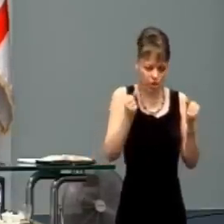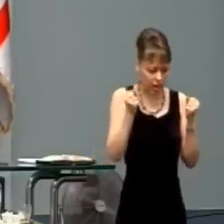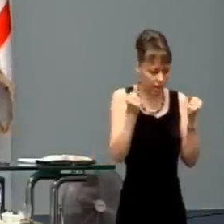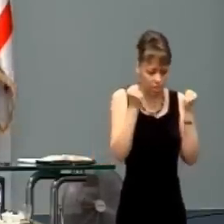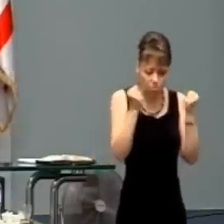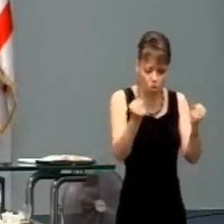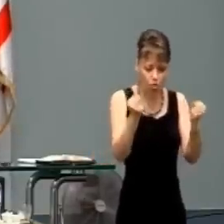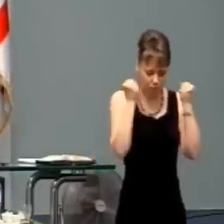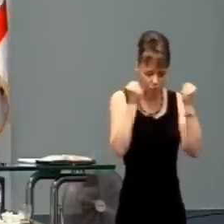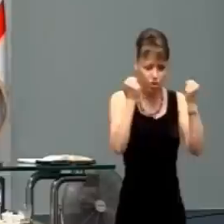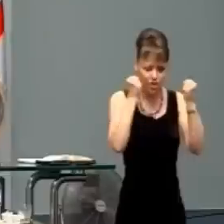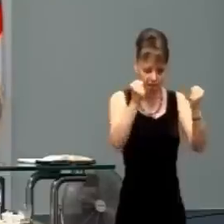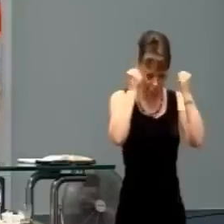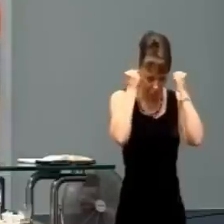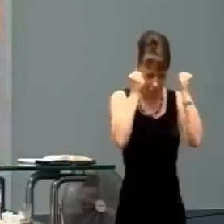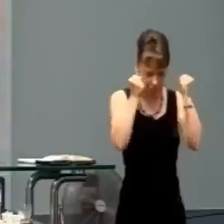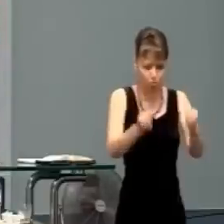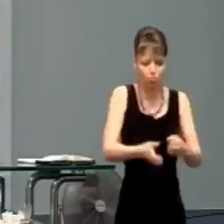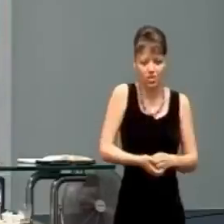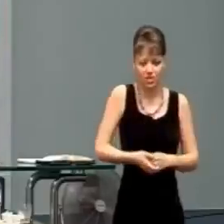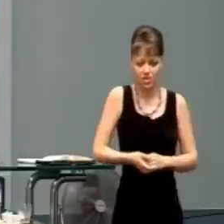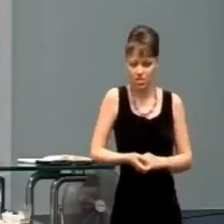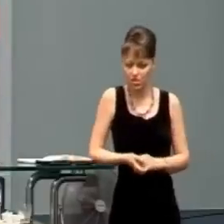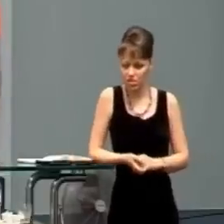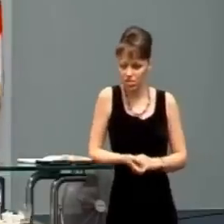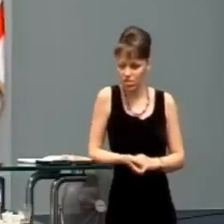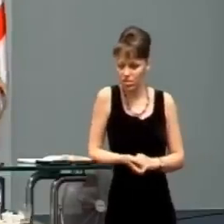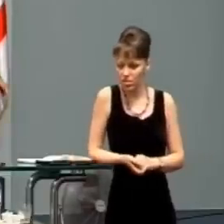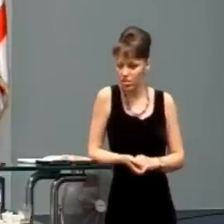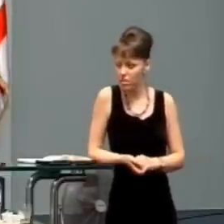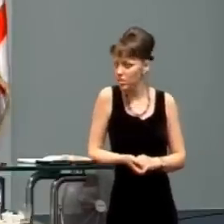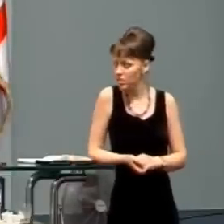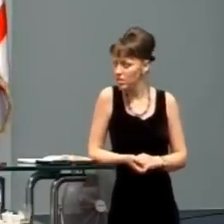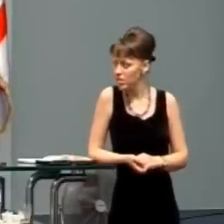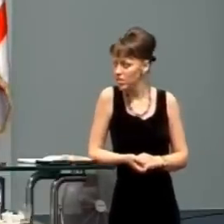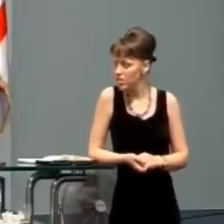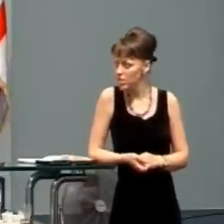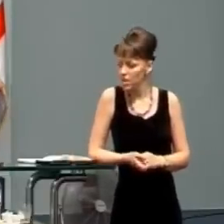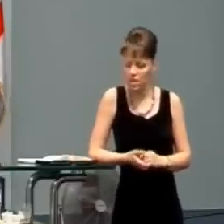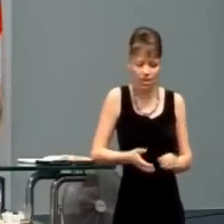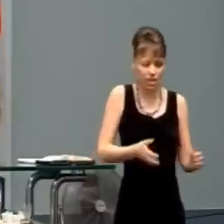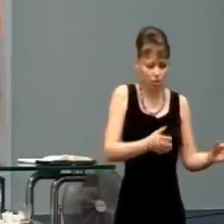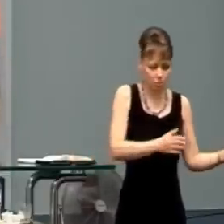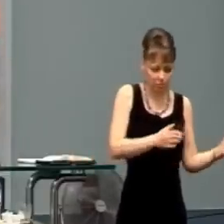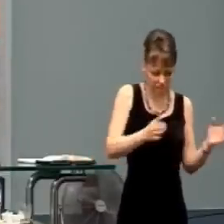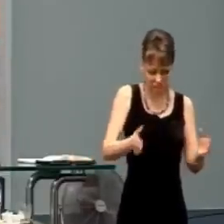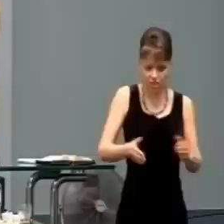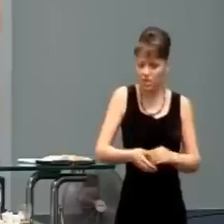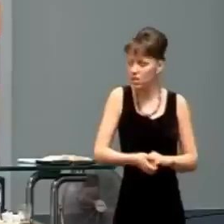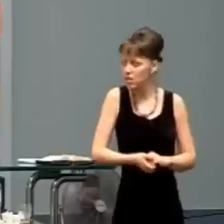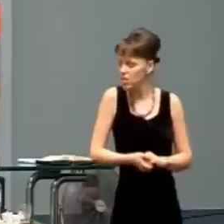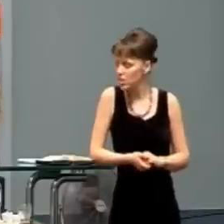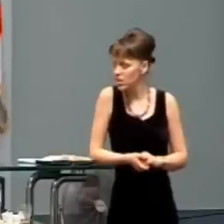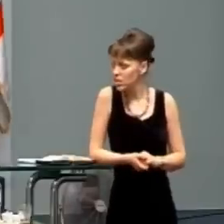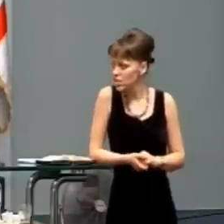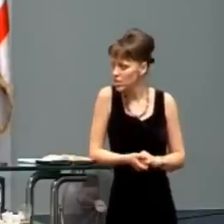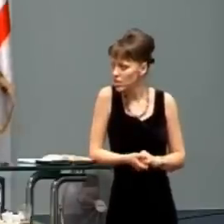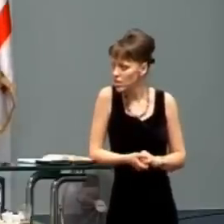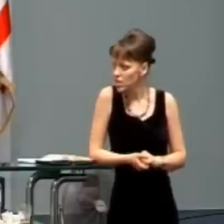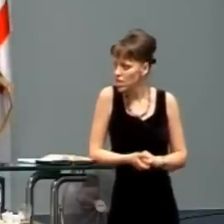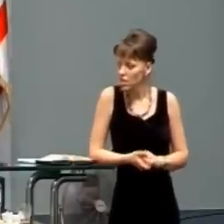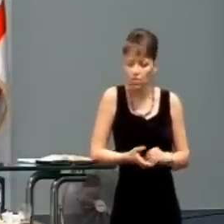ale nemohol som dovoliť svojej mysli, aby zostávala na tomto. Takže keď ju priviezli späť,